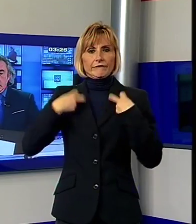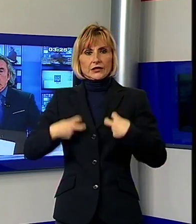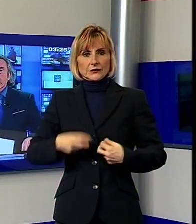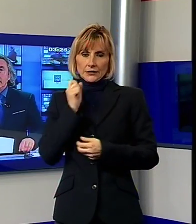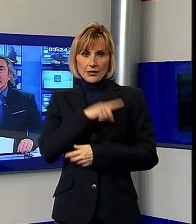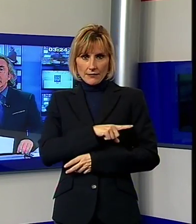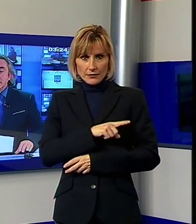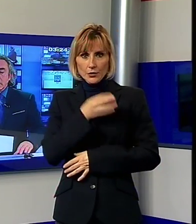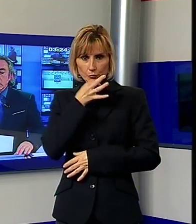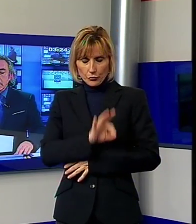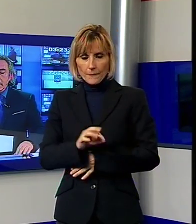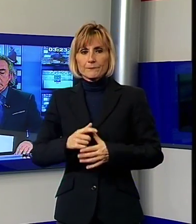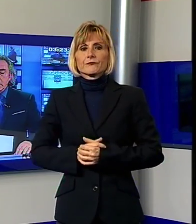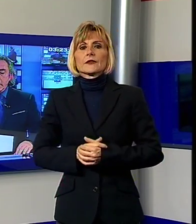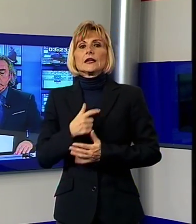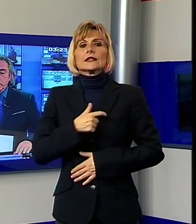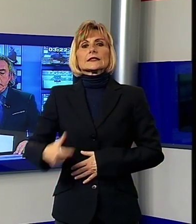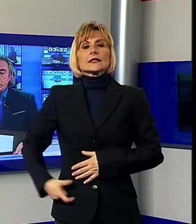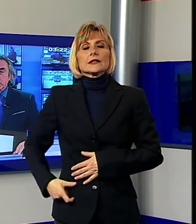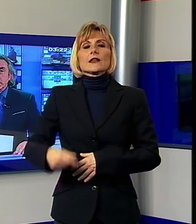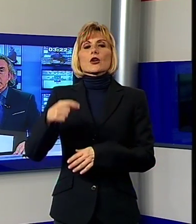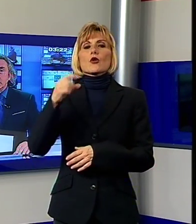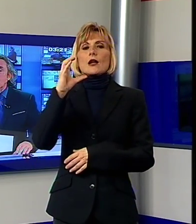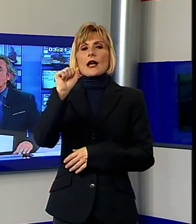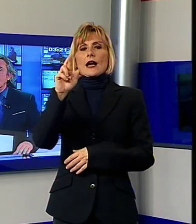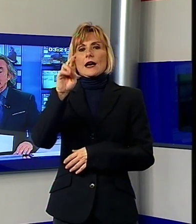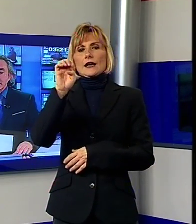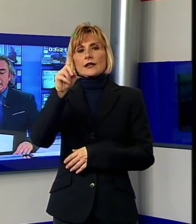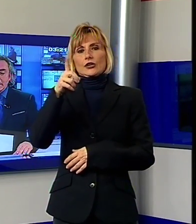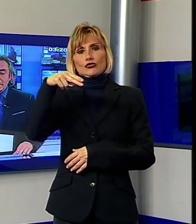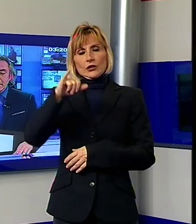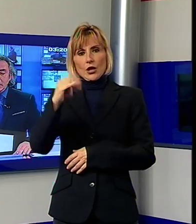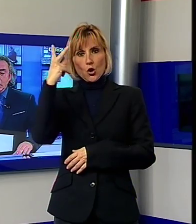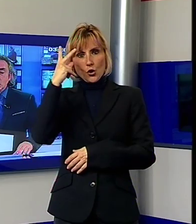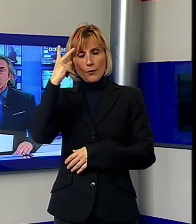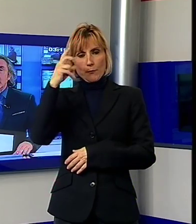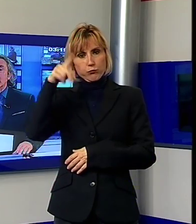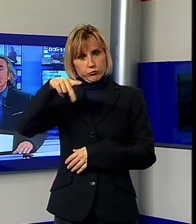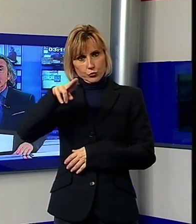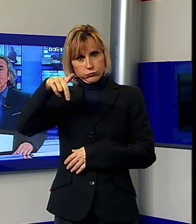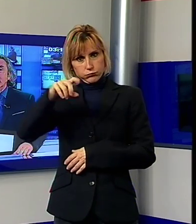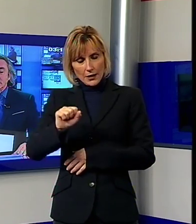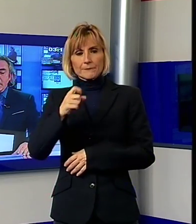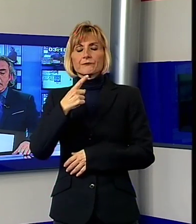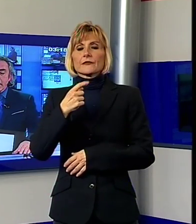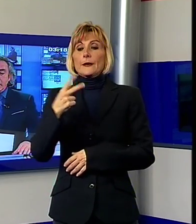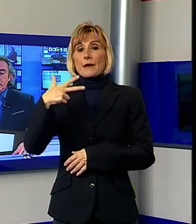Nonnevica, il sindaco di Careggine Mario Puppa, ospite mercoledì sera di diretta sindaco, annuncia il rinvio al 26 febbraio della